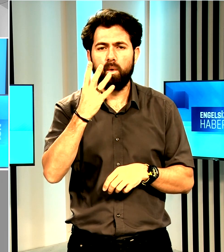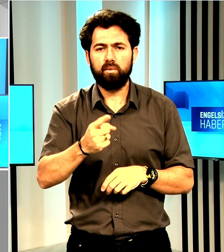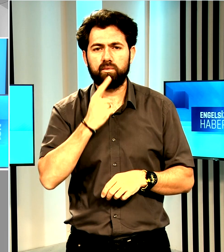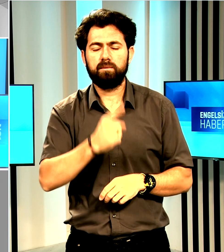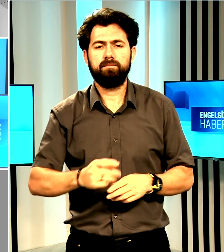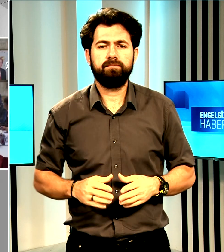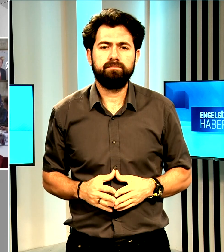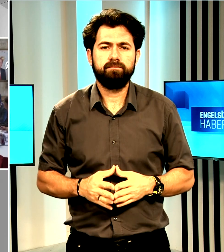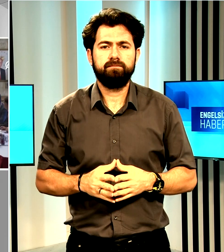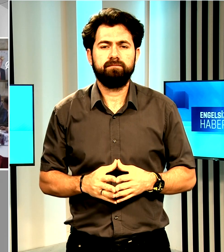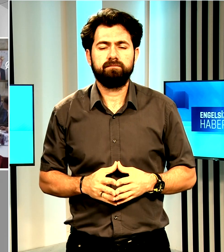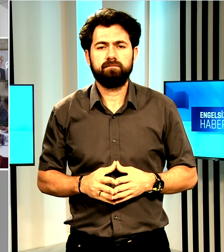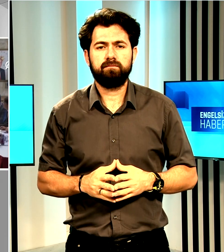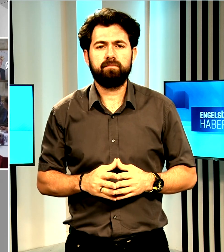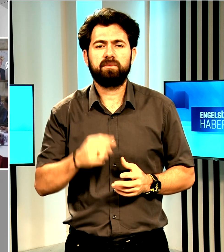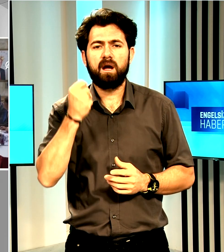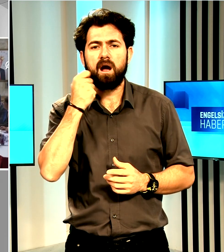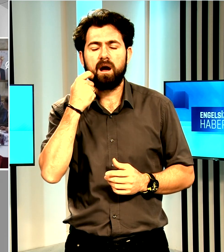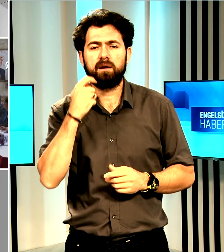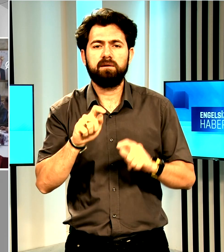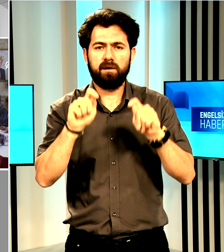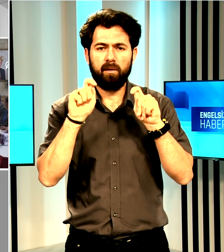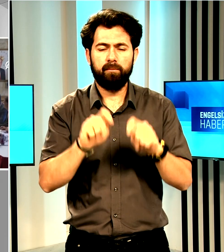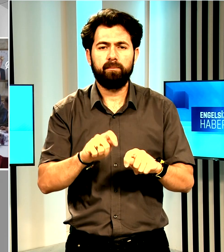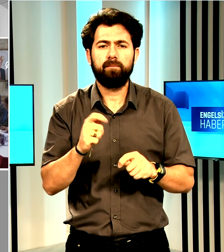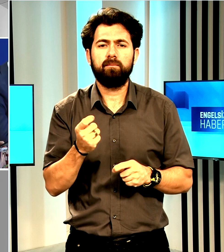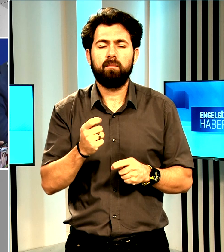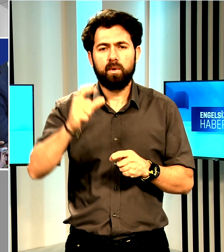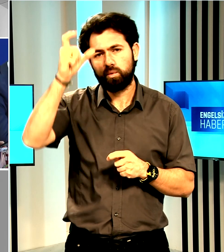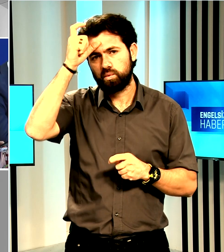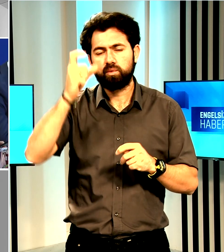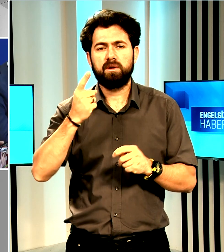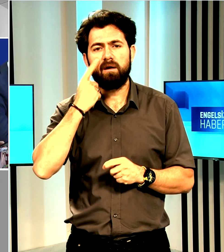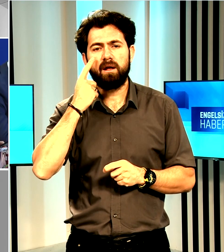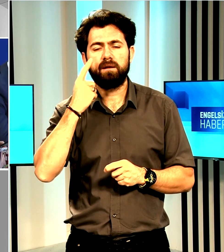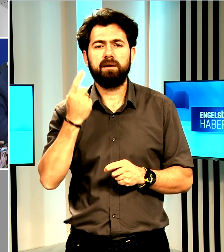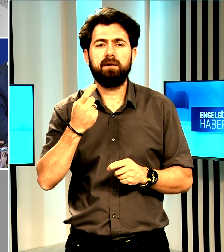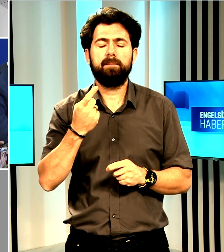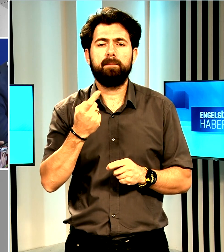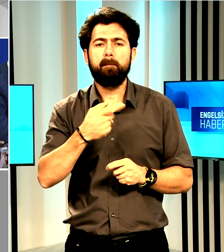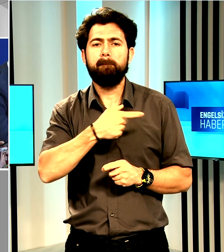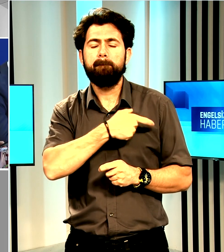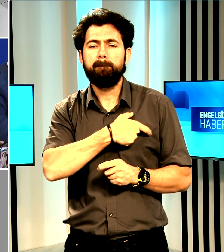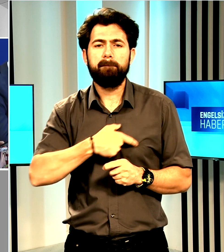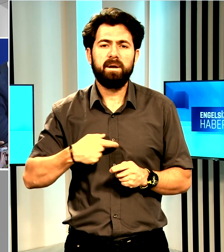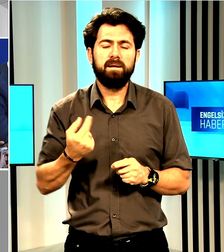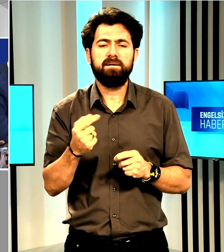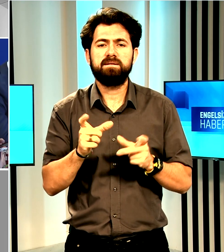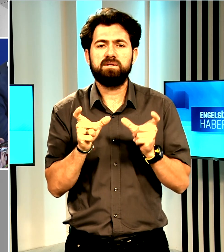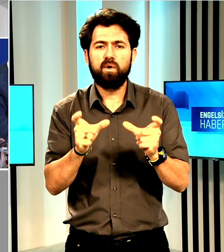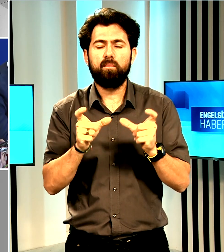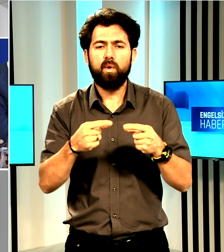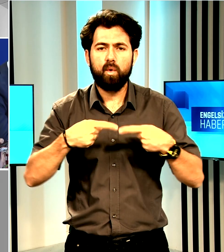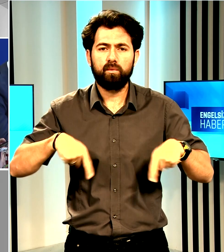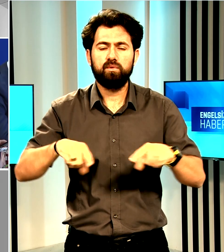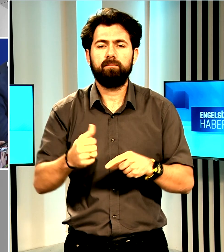olduğunu vurguladı. Ankara'da gerçekleştirilen Türk Devletleri Parlamenter Asamlesi Milli